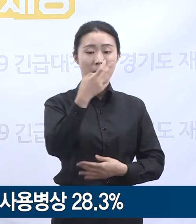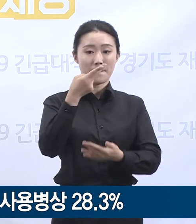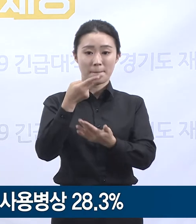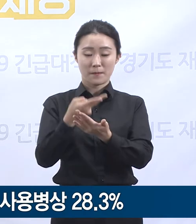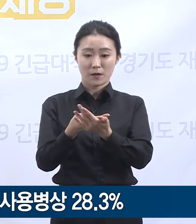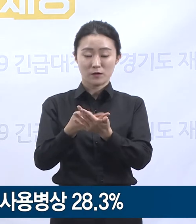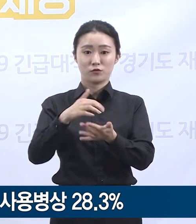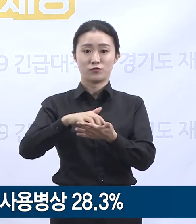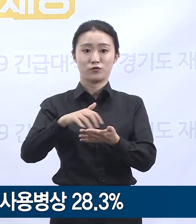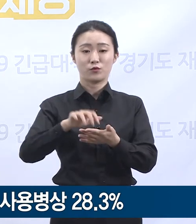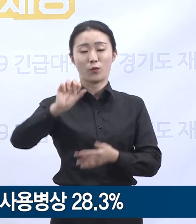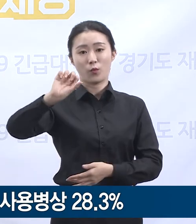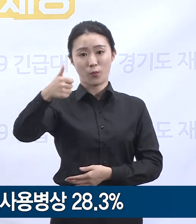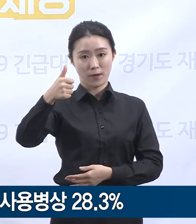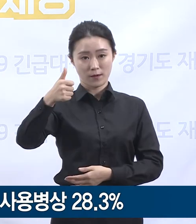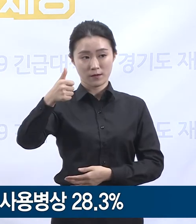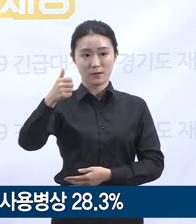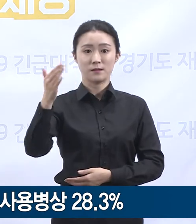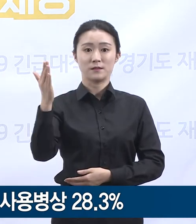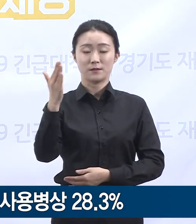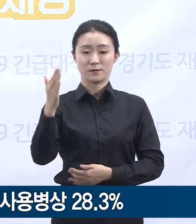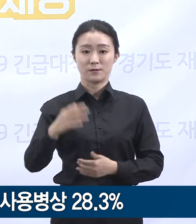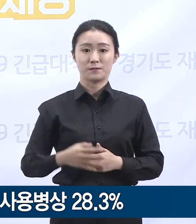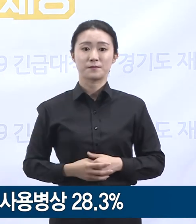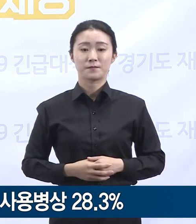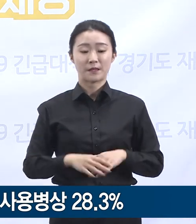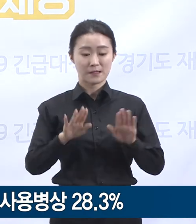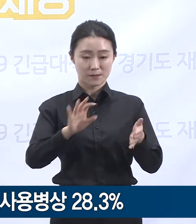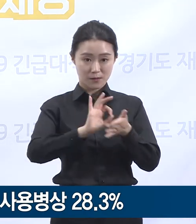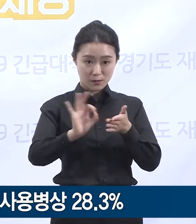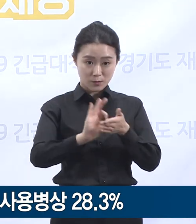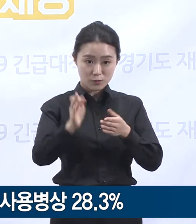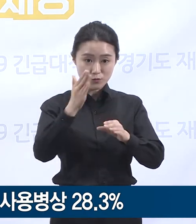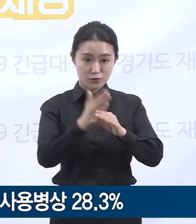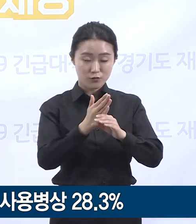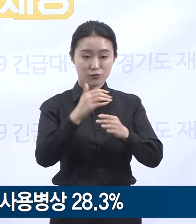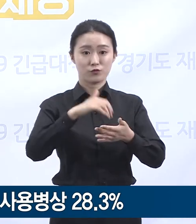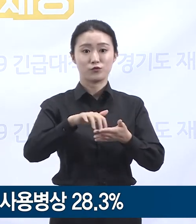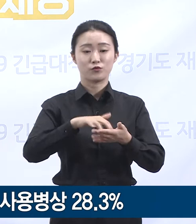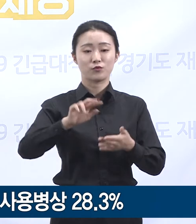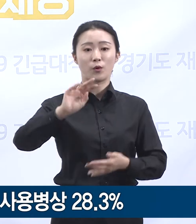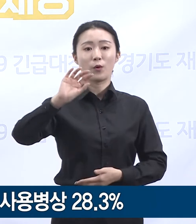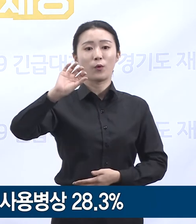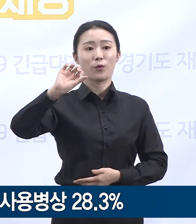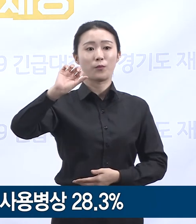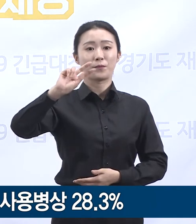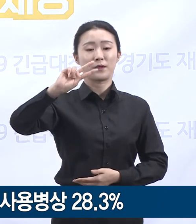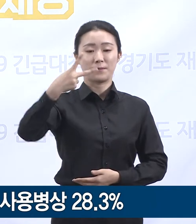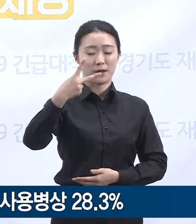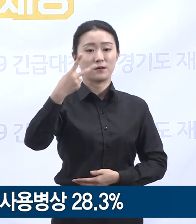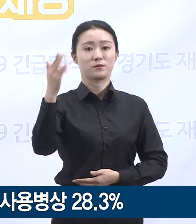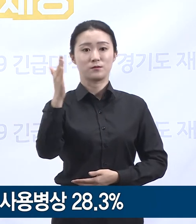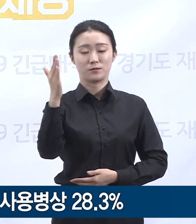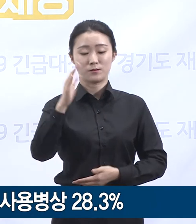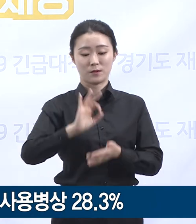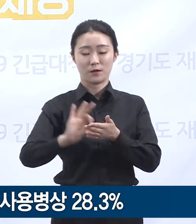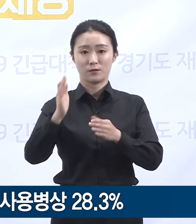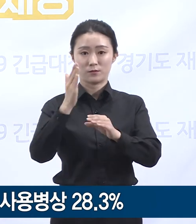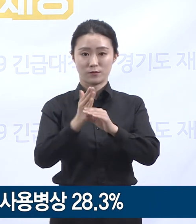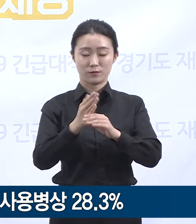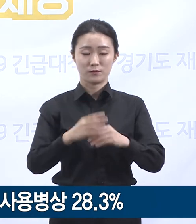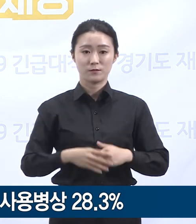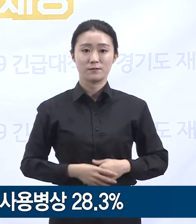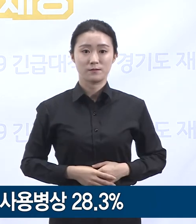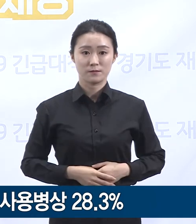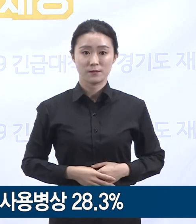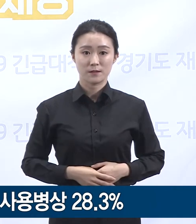병상은 28.3%인 156명 병상입니다. 경기 수도권 2 생활치료센터에는 5명의